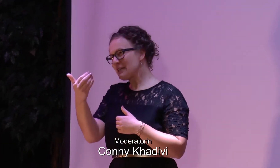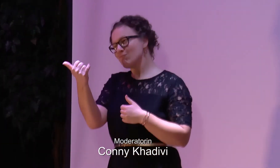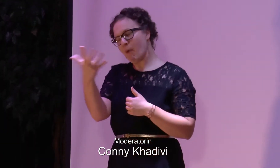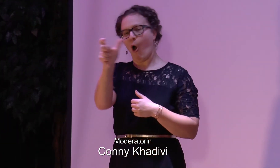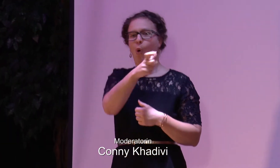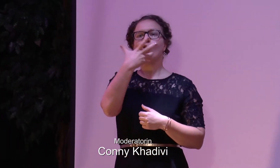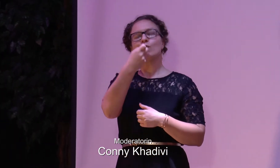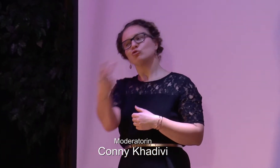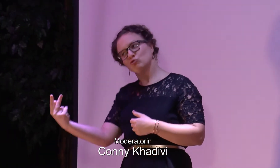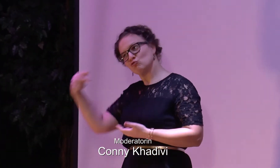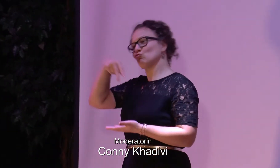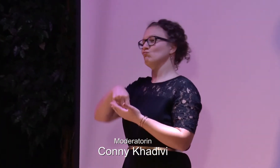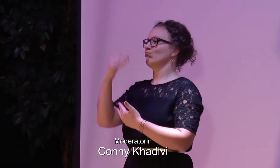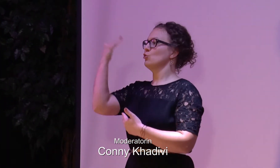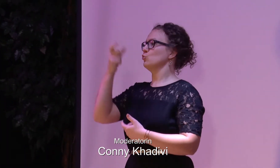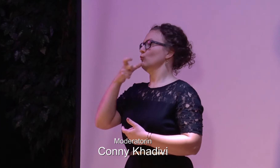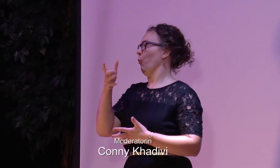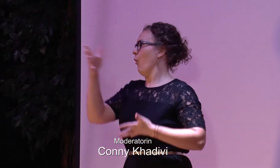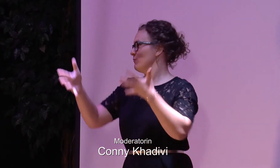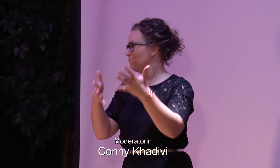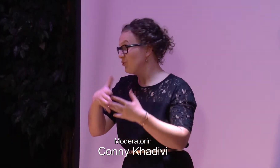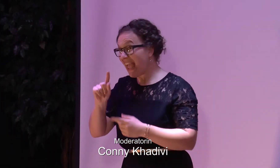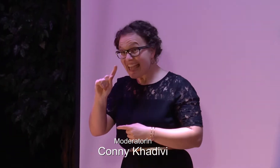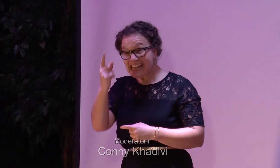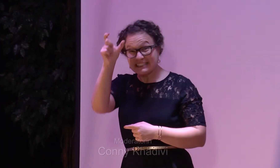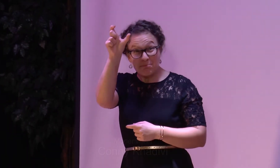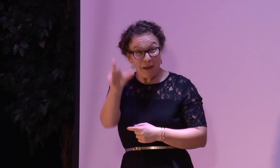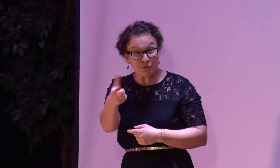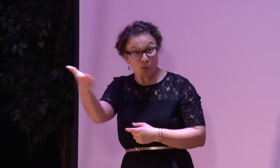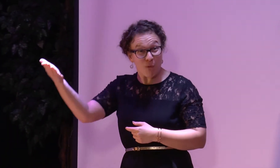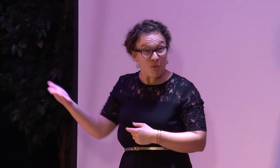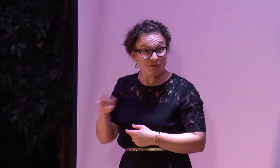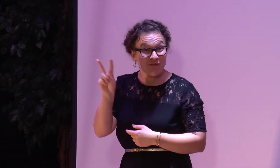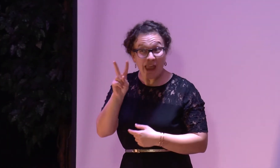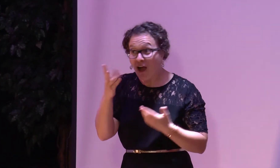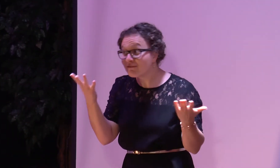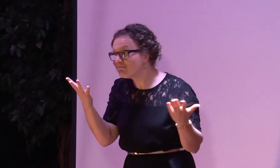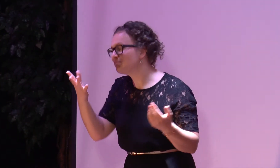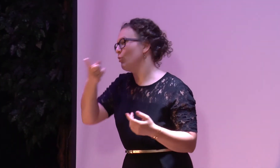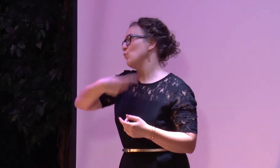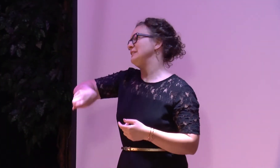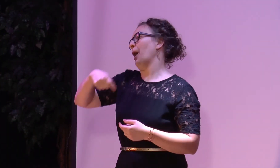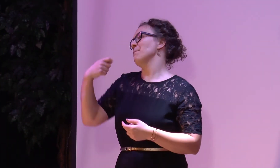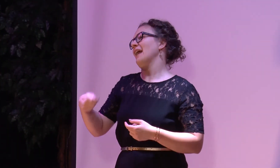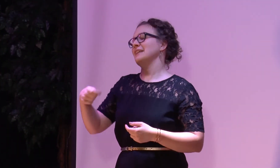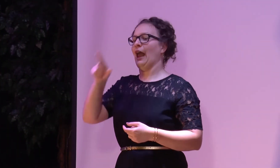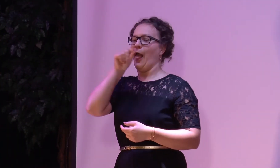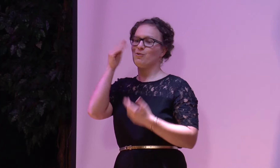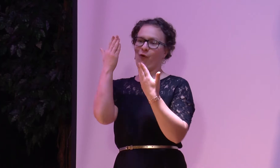Als nächstes kommen einige Begrüßungen und hier ist natürlich unsere erste Person an dieser